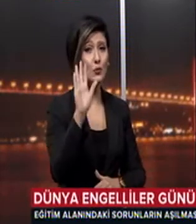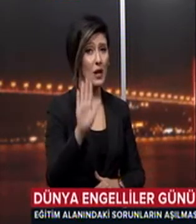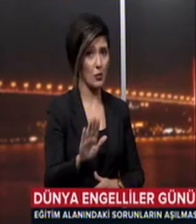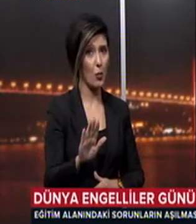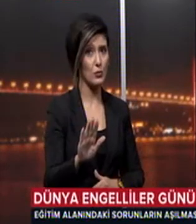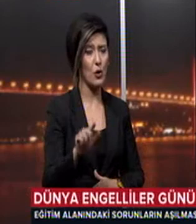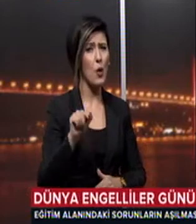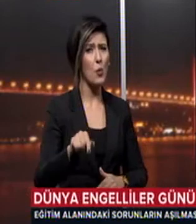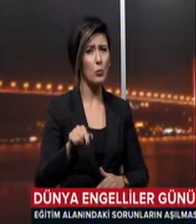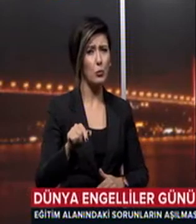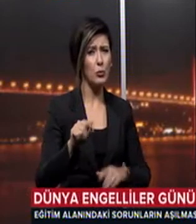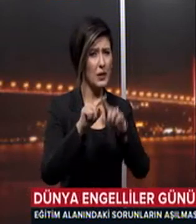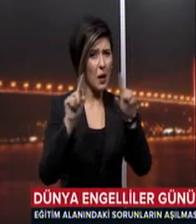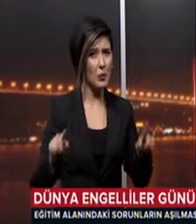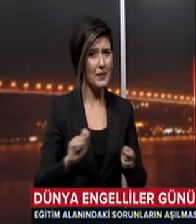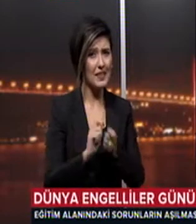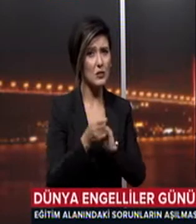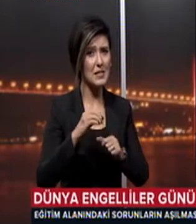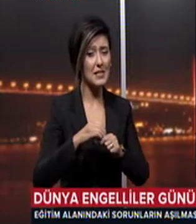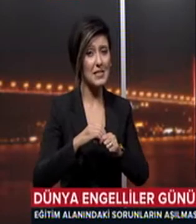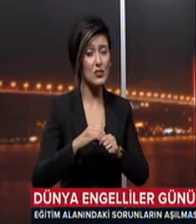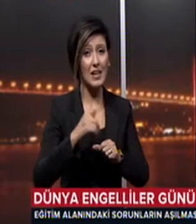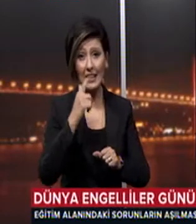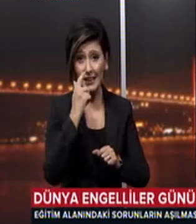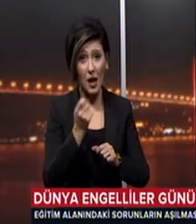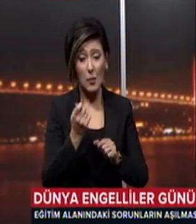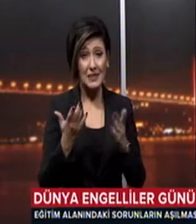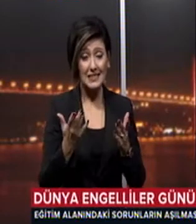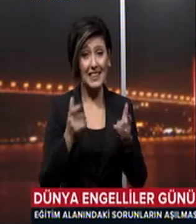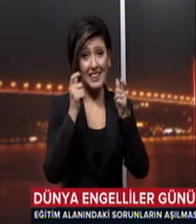kalıyor Bu tablonun değişmesi için atılan adımlarsa dikkate değer